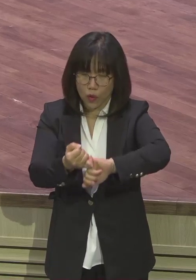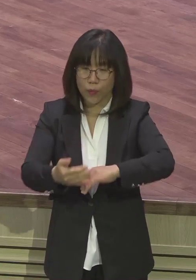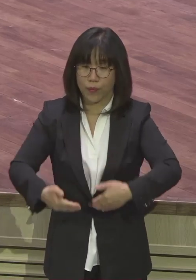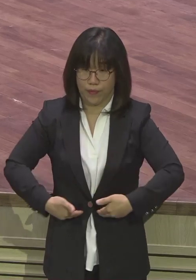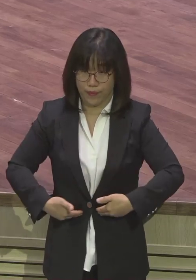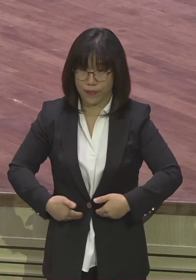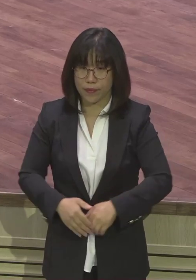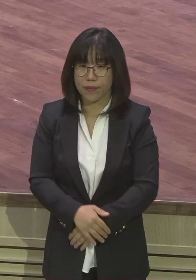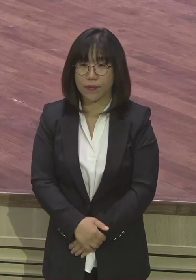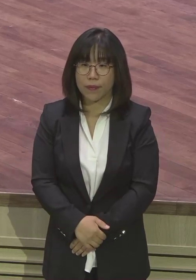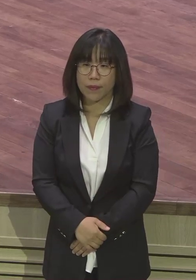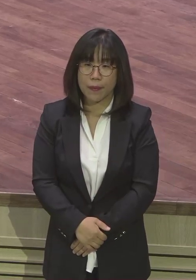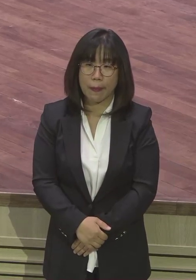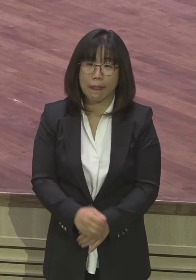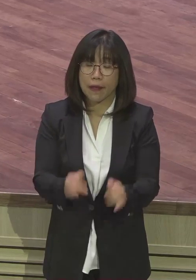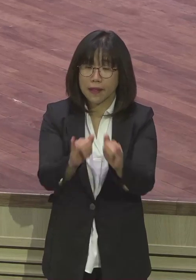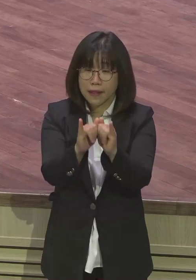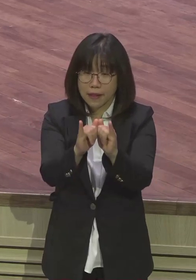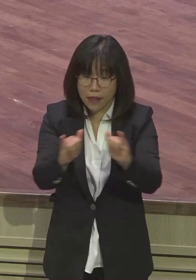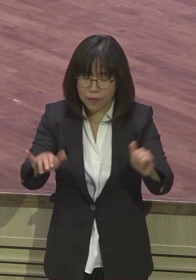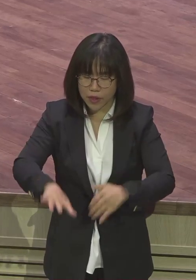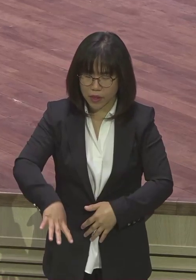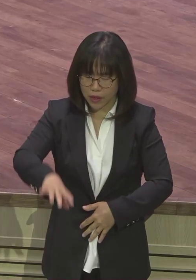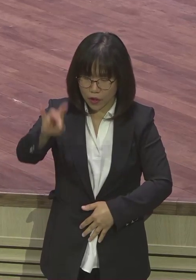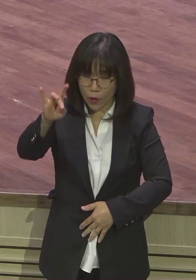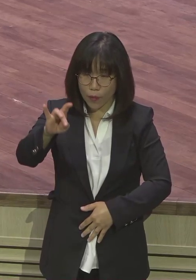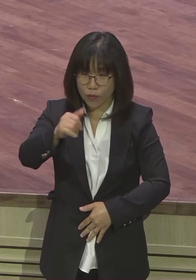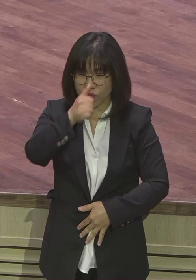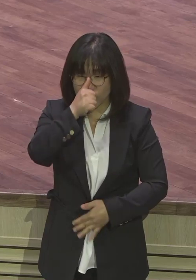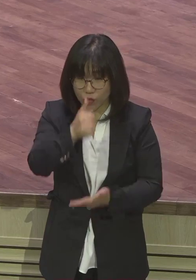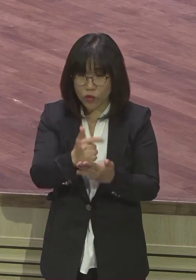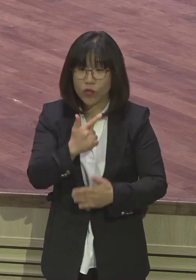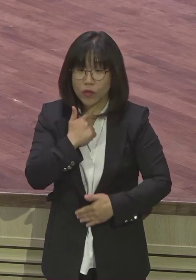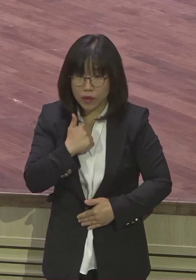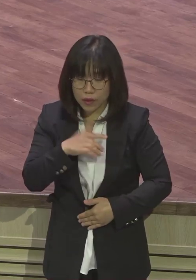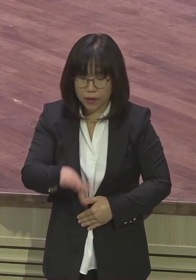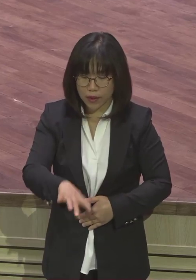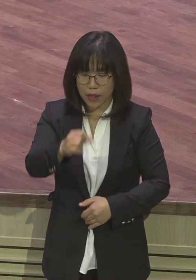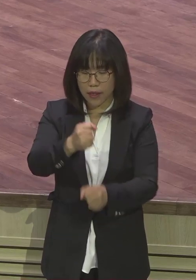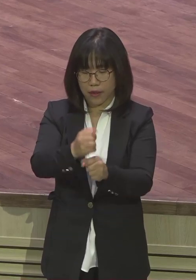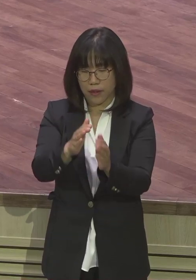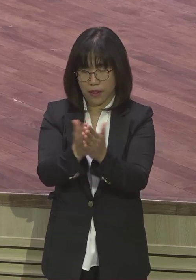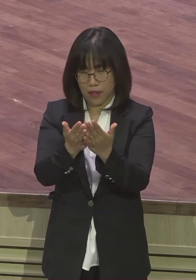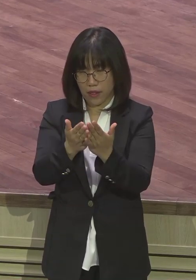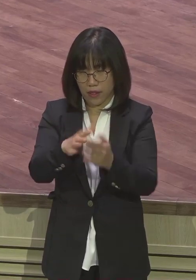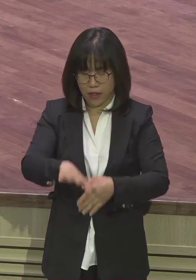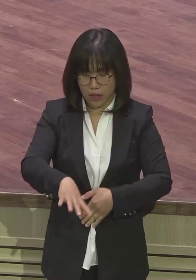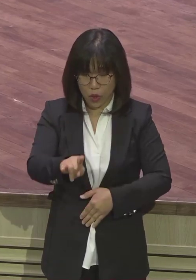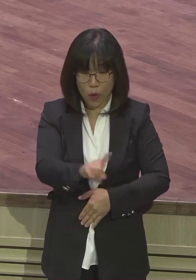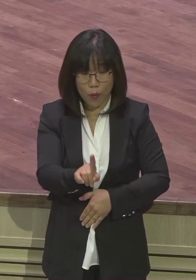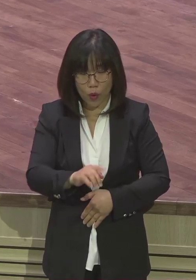사실 인간이 최초로 범죄한 사건인 장세기 3장의 사건이 뭐냐. 반목과 갈등이었어요.